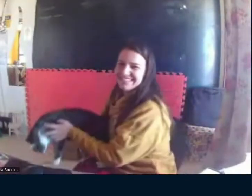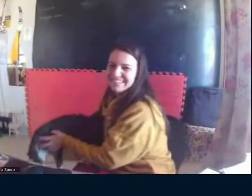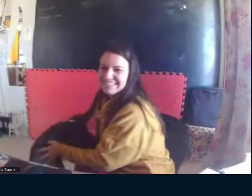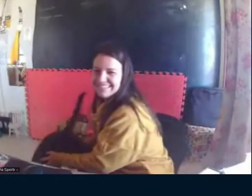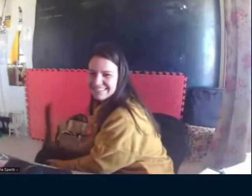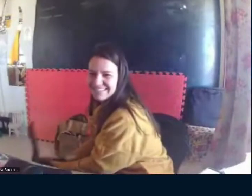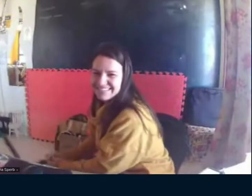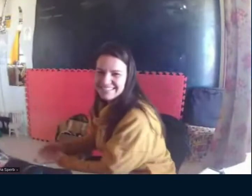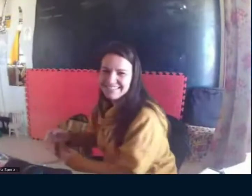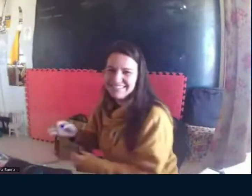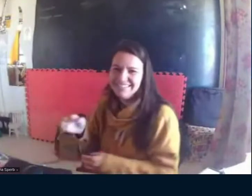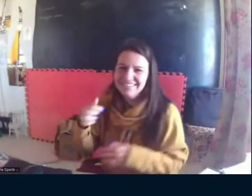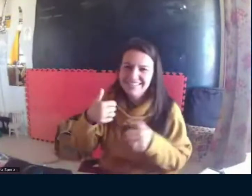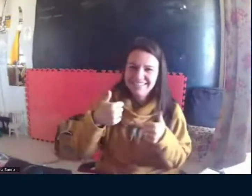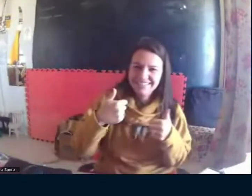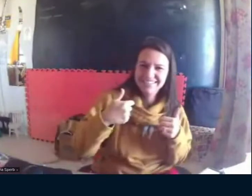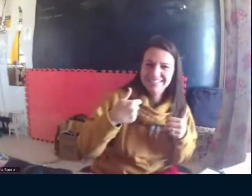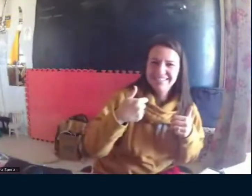Opa, meu gato de novo.